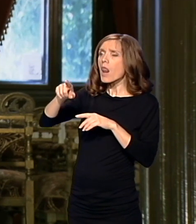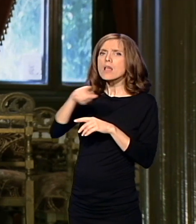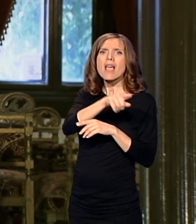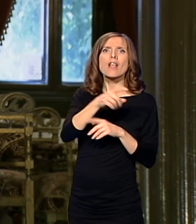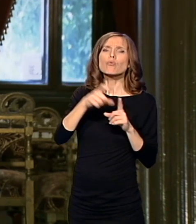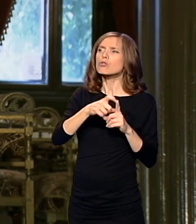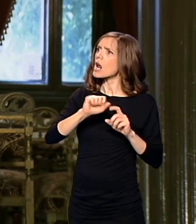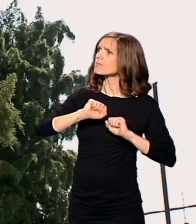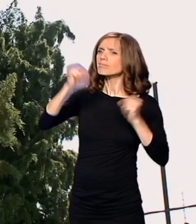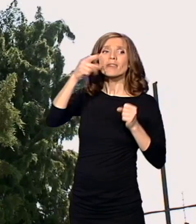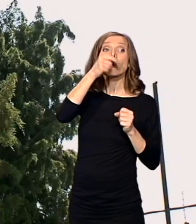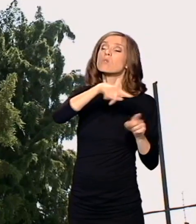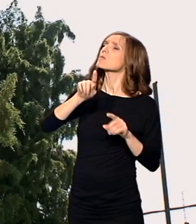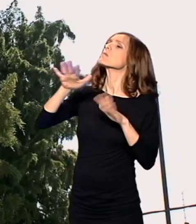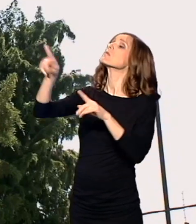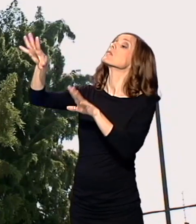bar fijaker nazad.